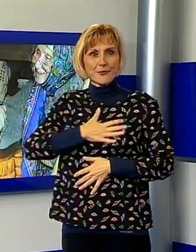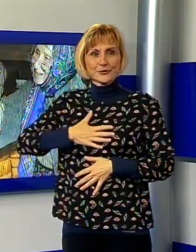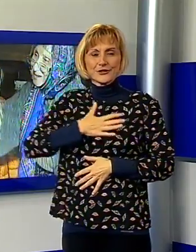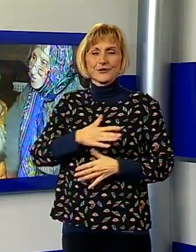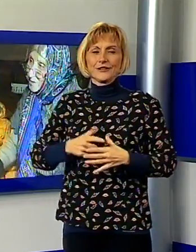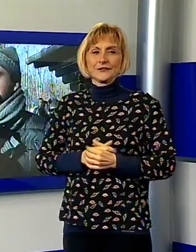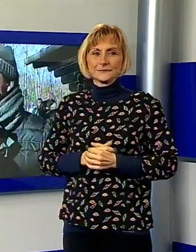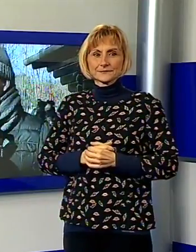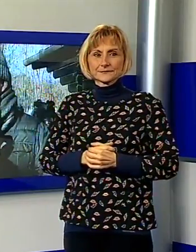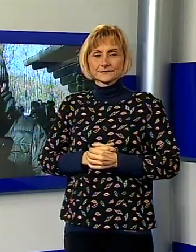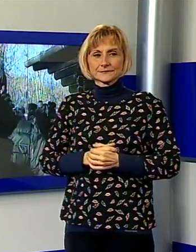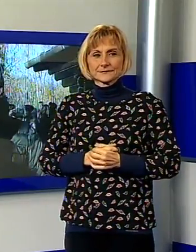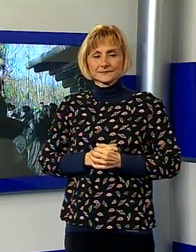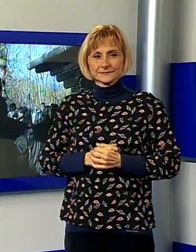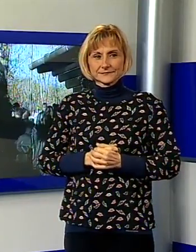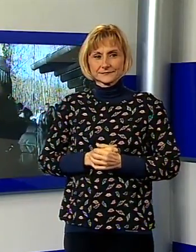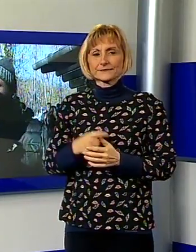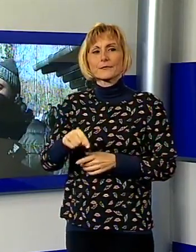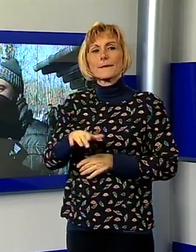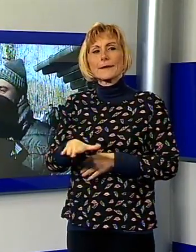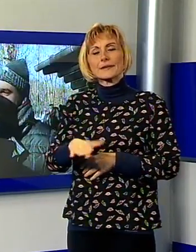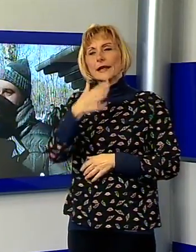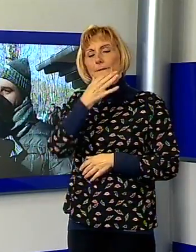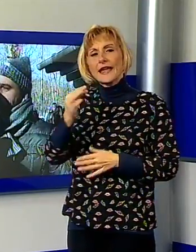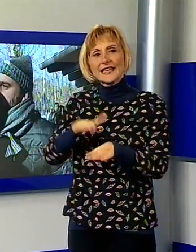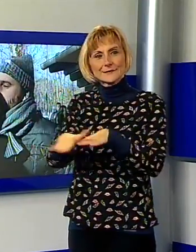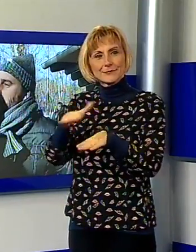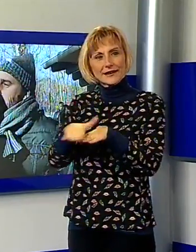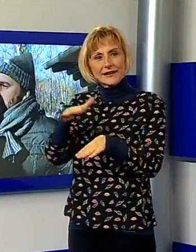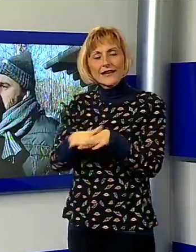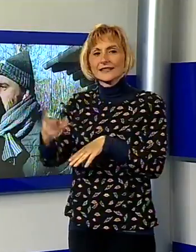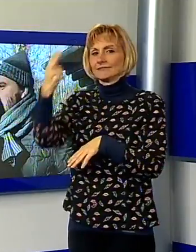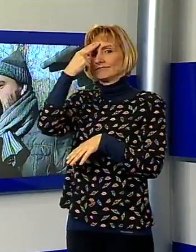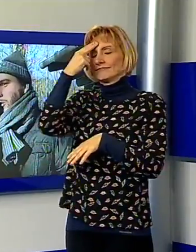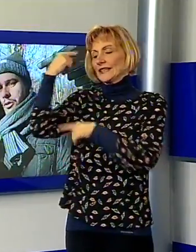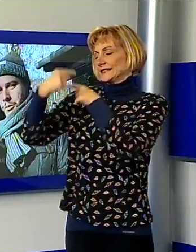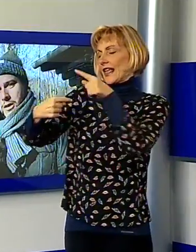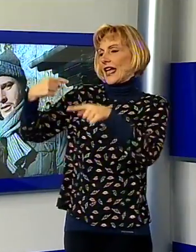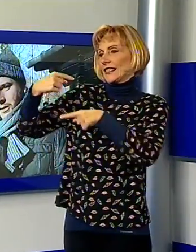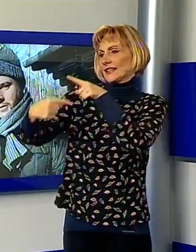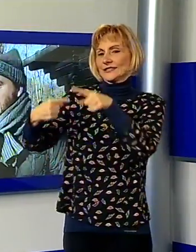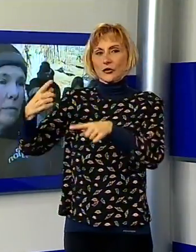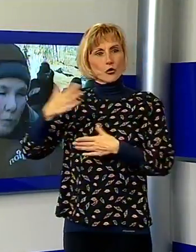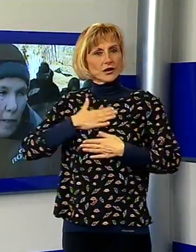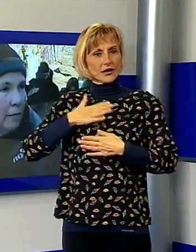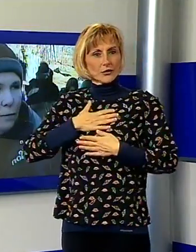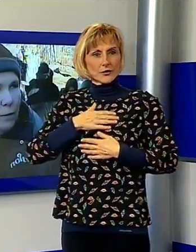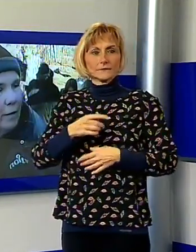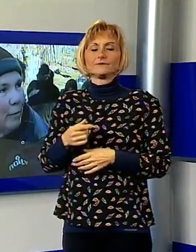per la bimba, è una bella esperienza, insomma, ricordo delle nostre tradizioni, quindi. Certo, torneremo